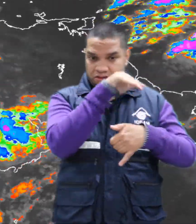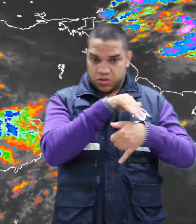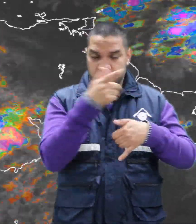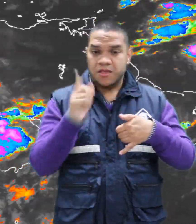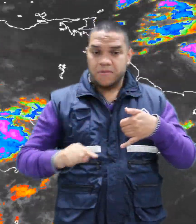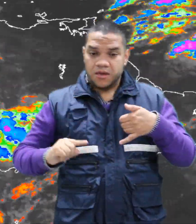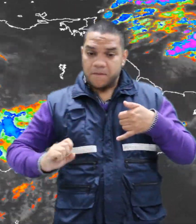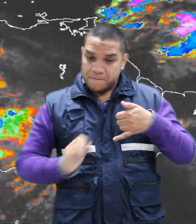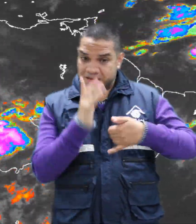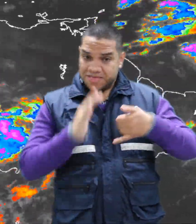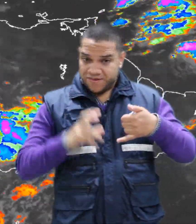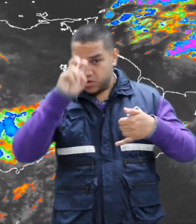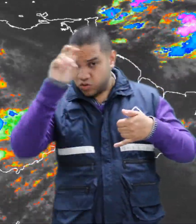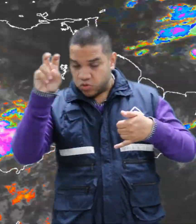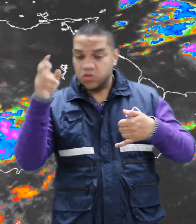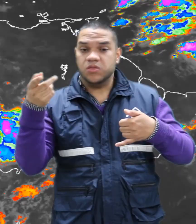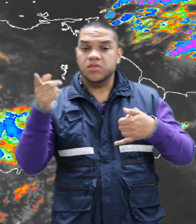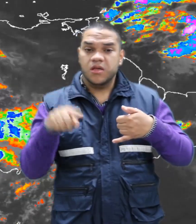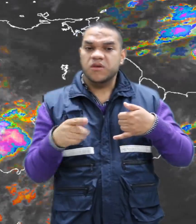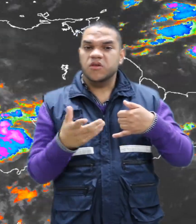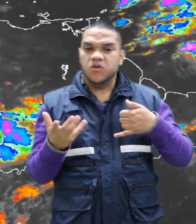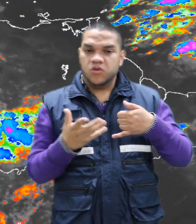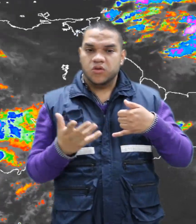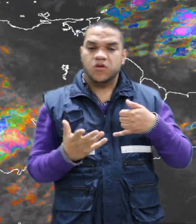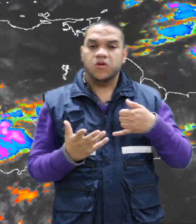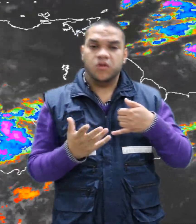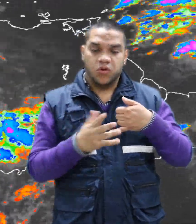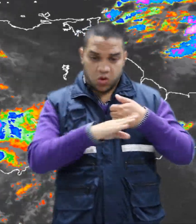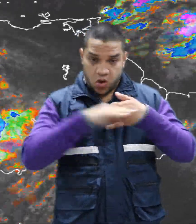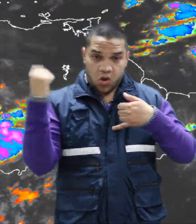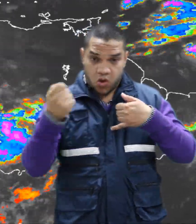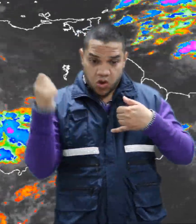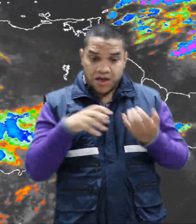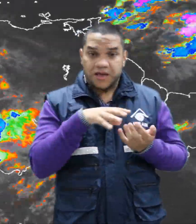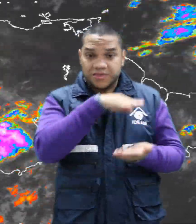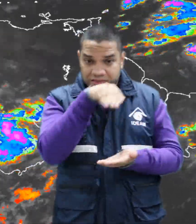región Pacífica y en algunos sectores del centro y norte de la región Orinoquía.